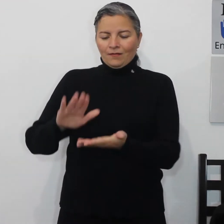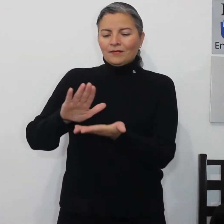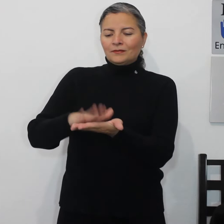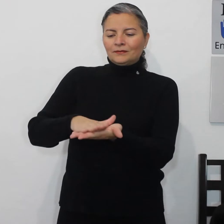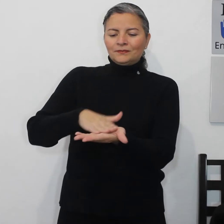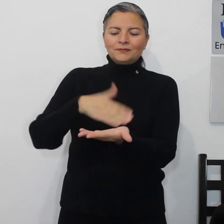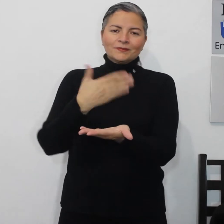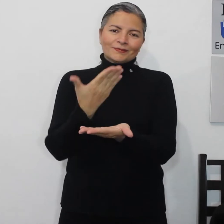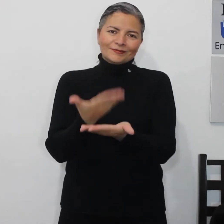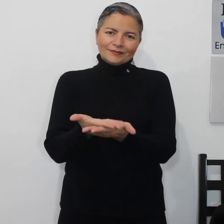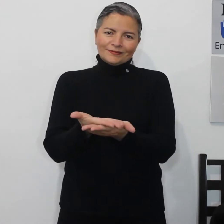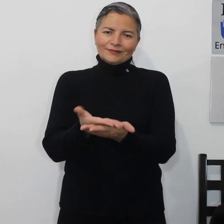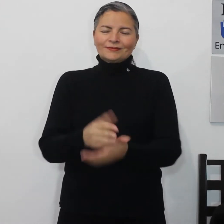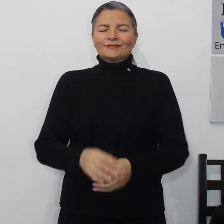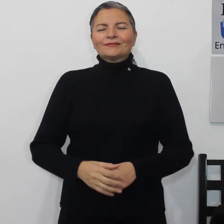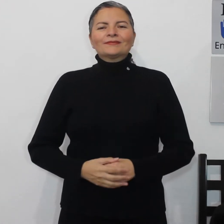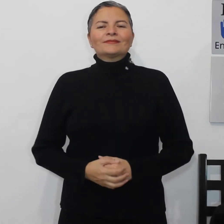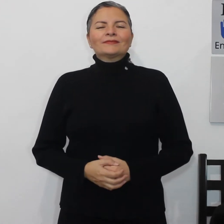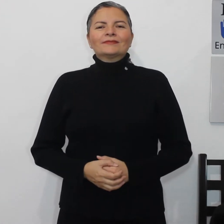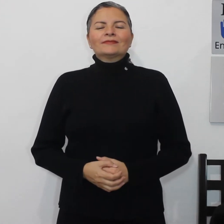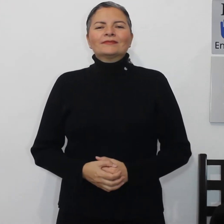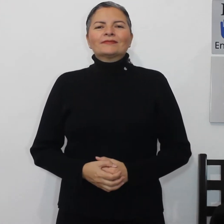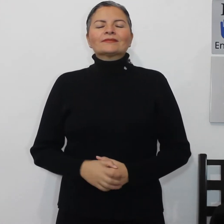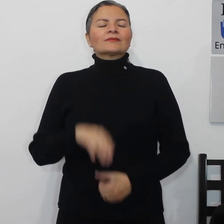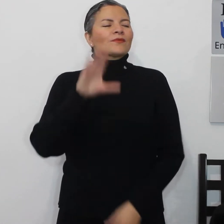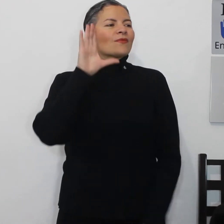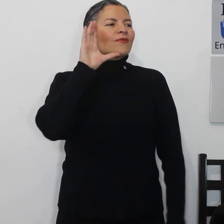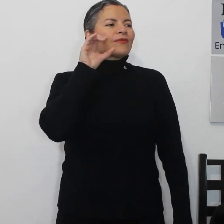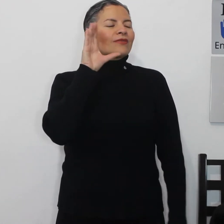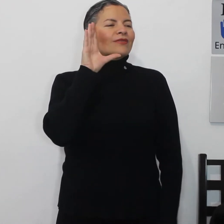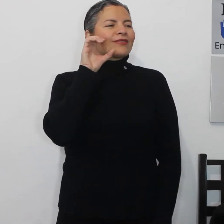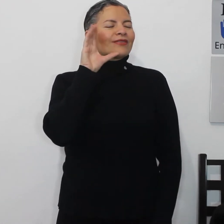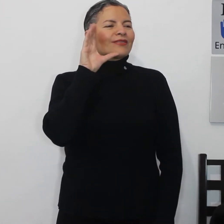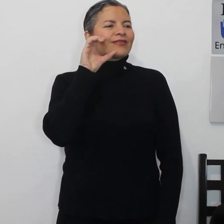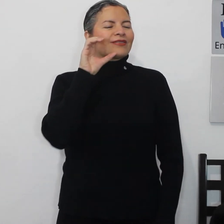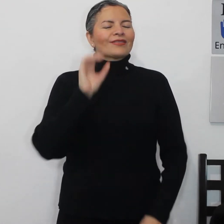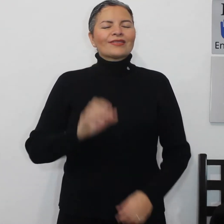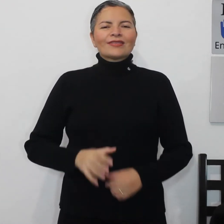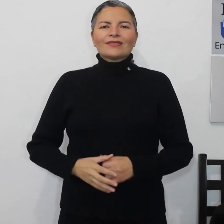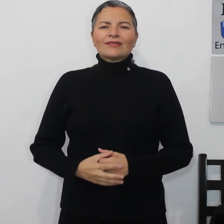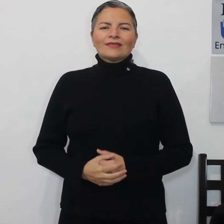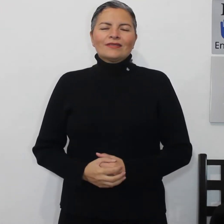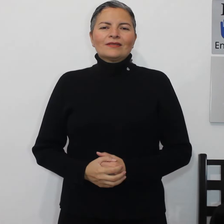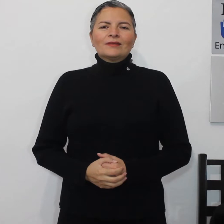bistec, naranja, pan,